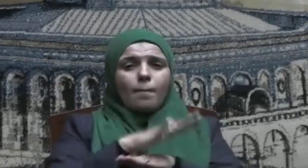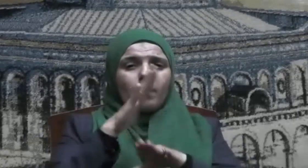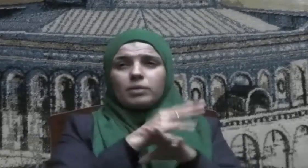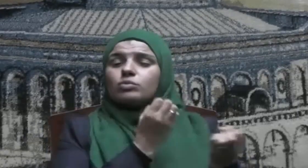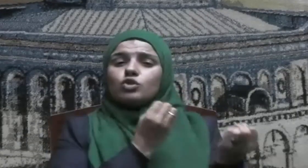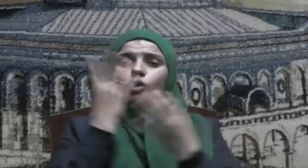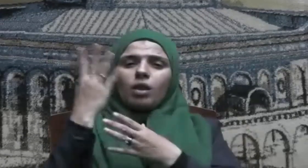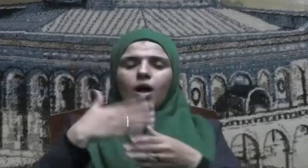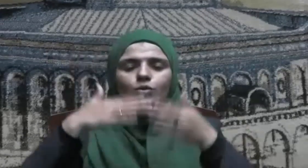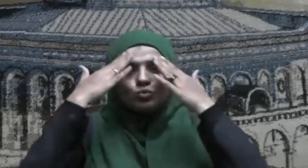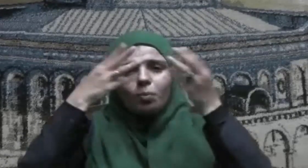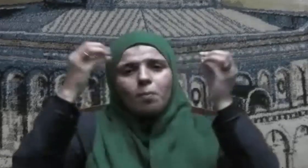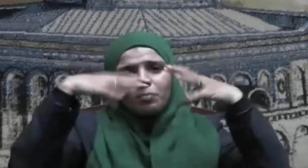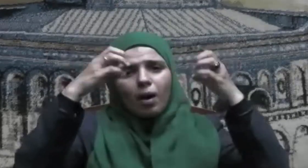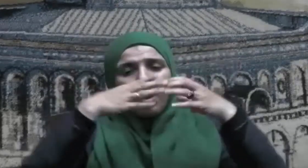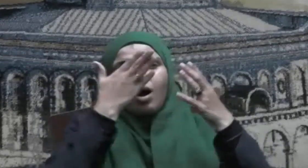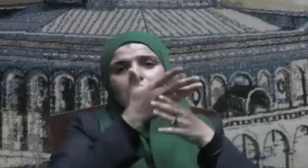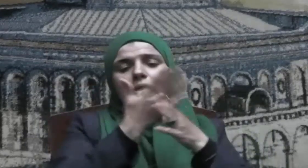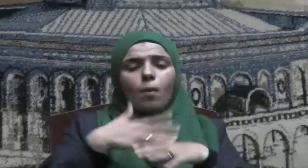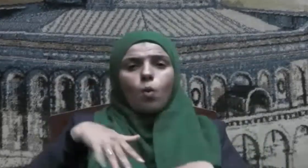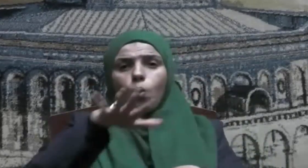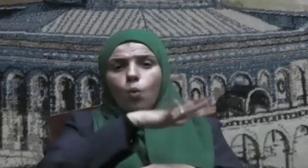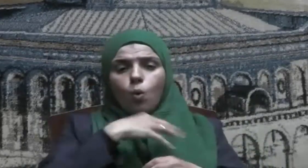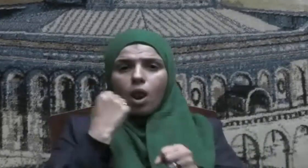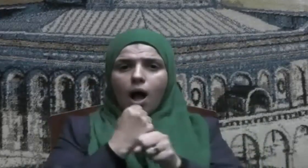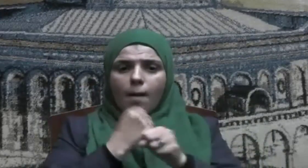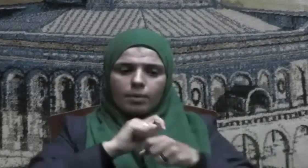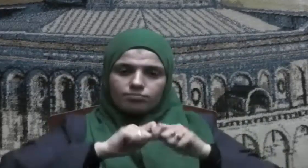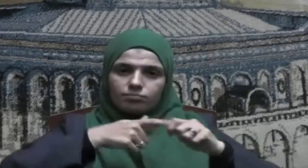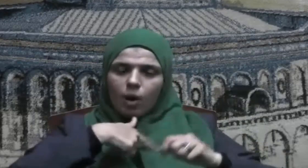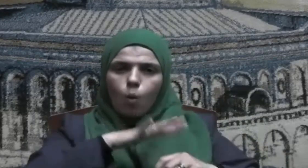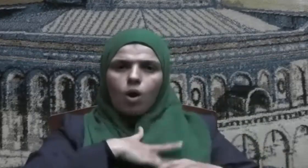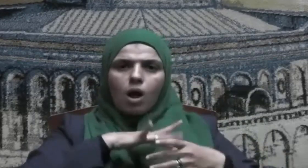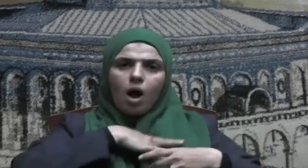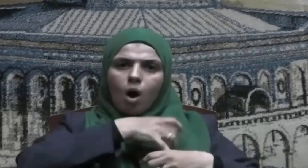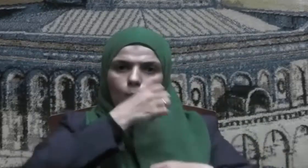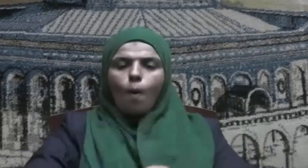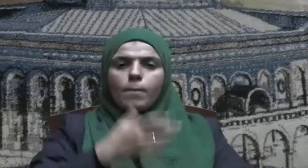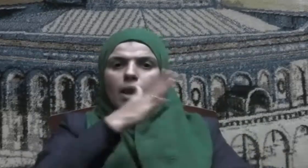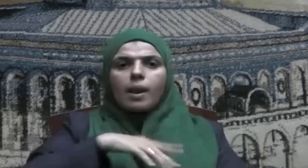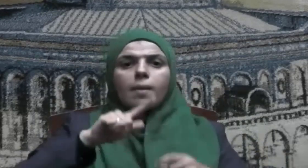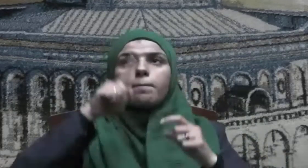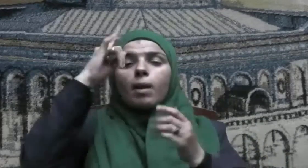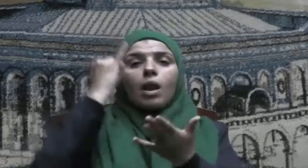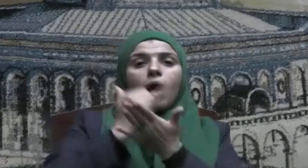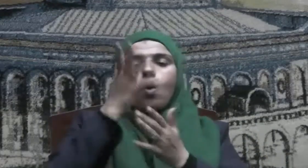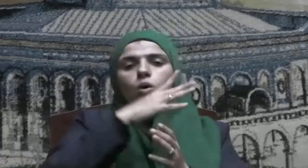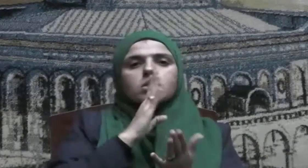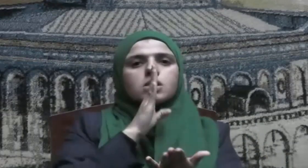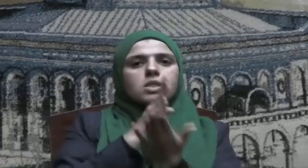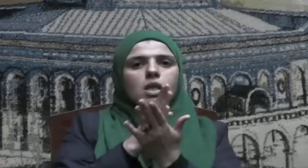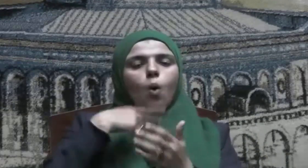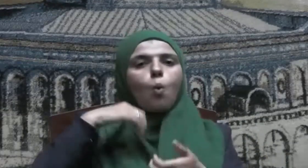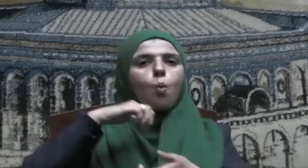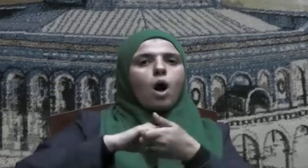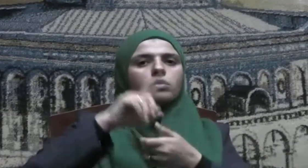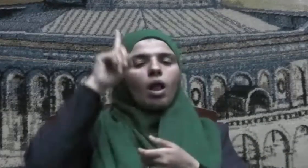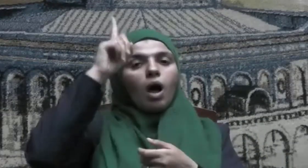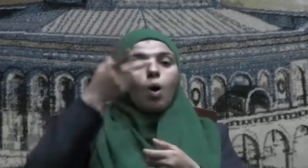الذين اعتصنوا بحب الله تعالى وصدقوا ما عاهد الله عليه واستطاعوا